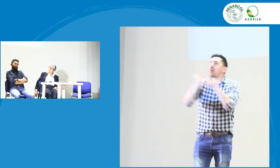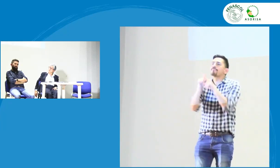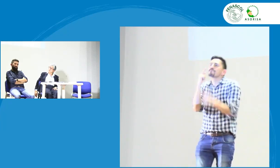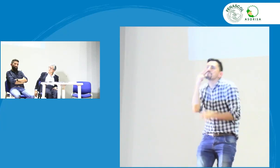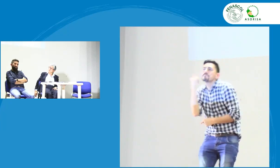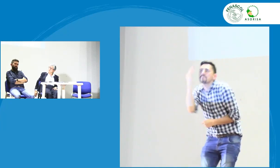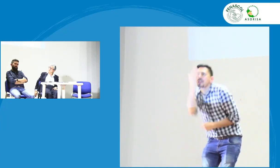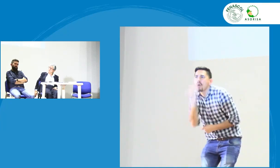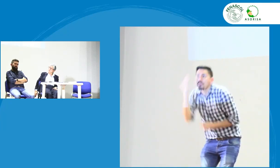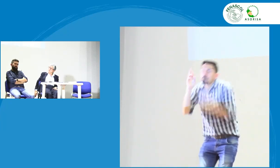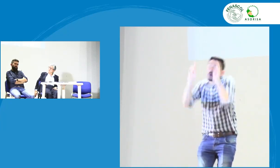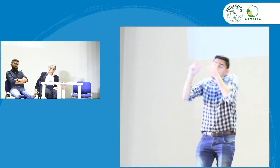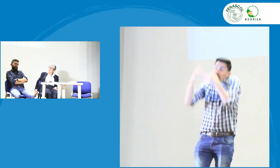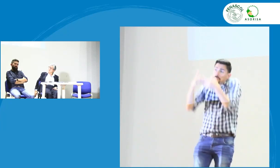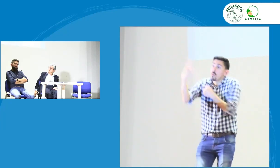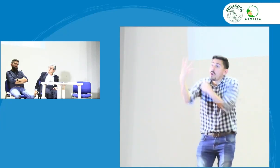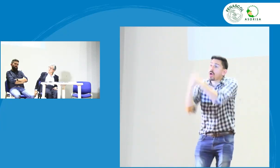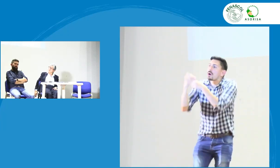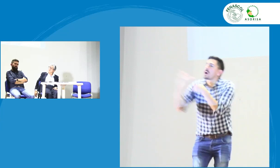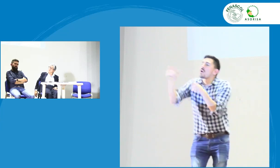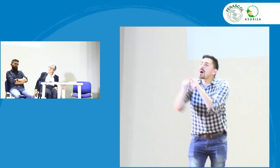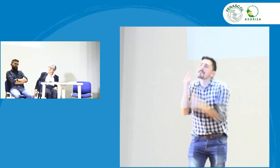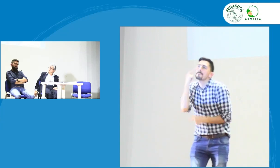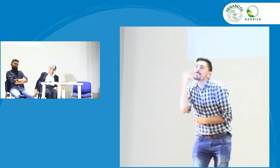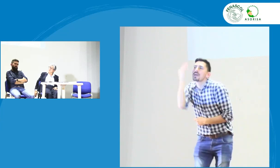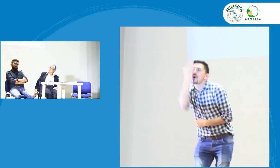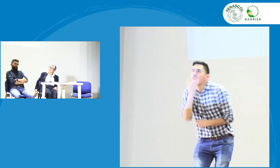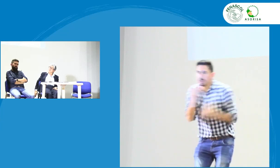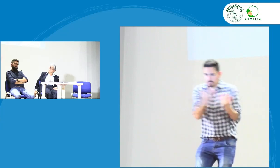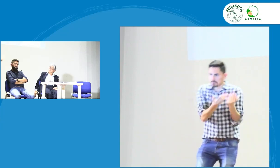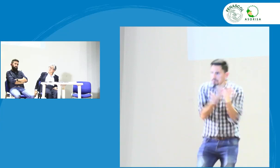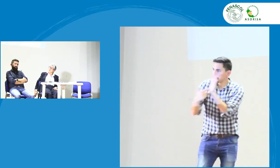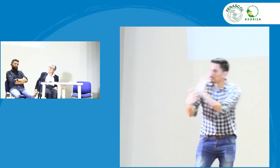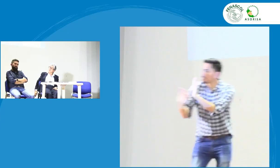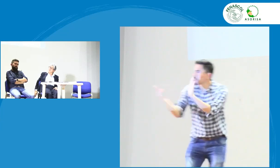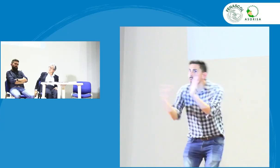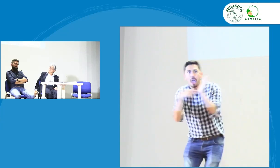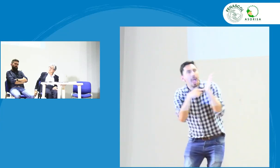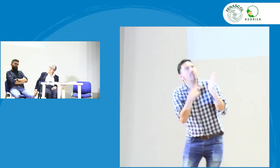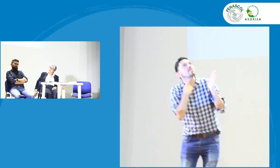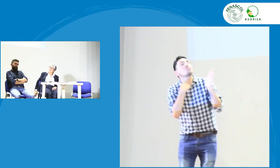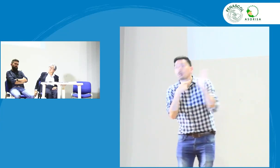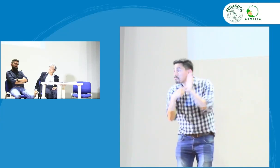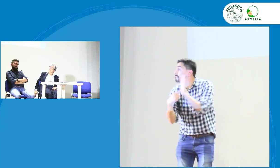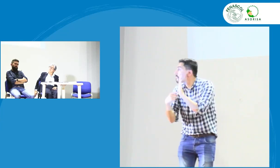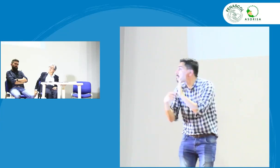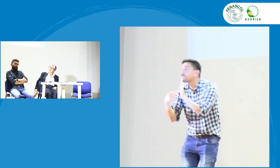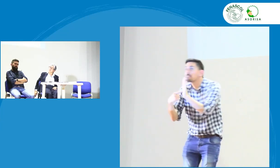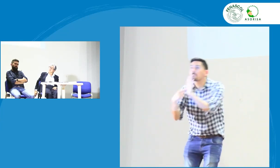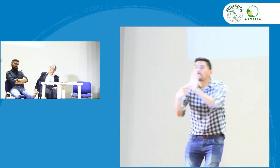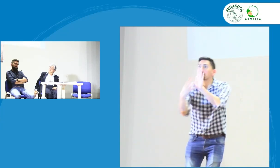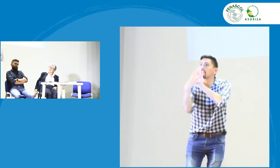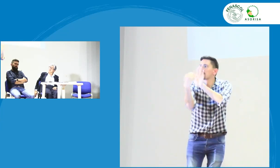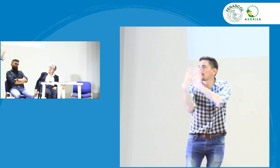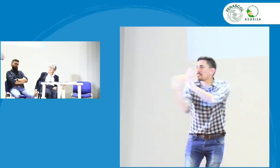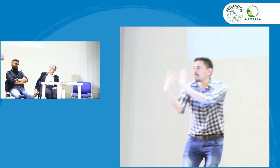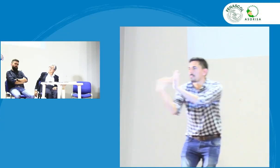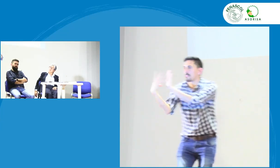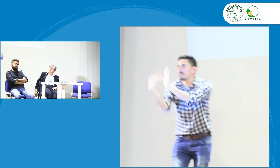más adelante se va a hacer como una prueba piloto para mostrarlo a ver si ustedes qué opinan